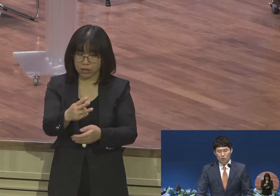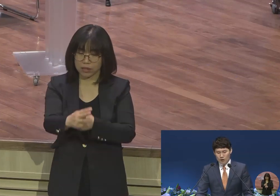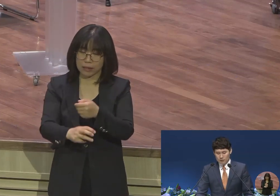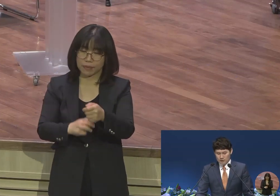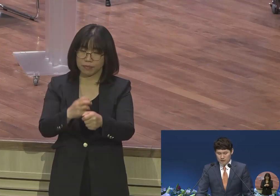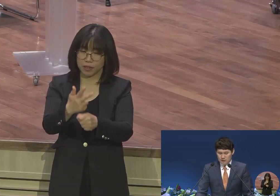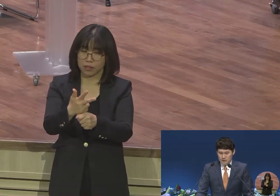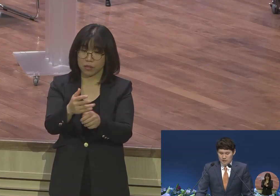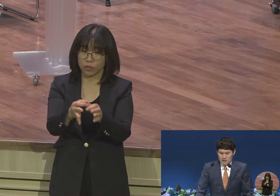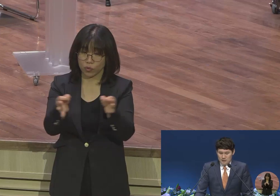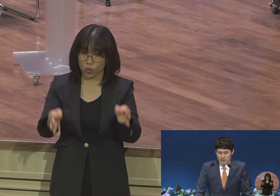복용하면서